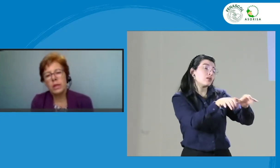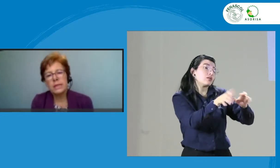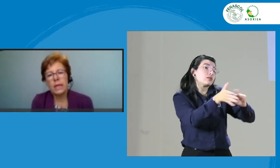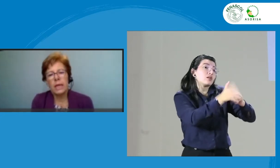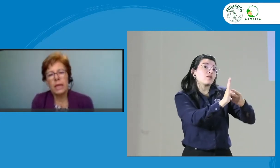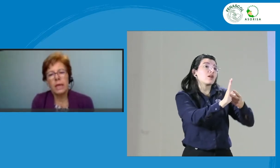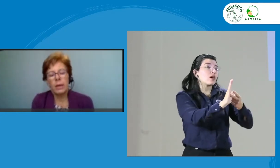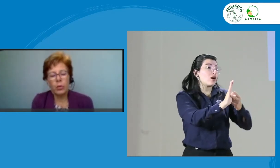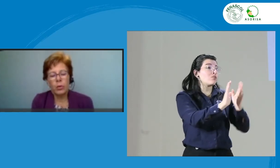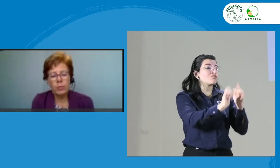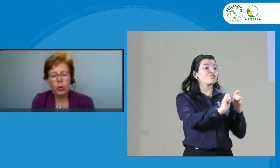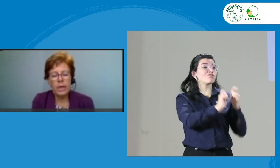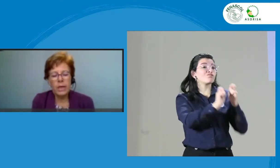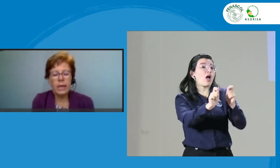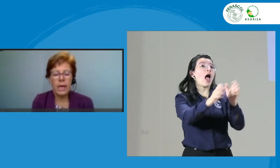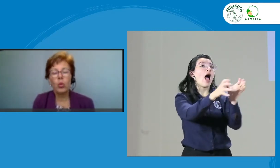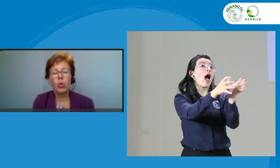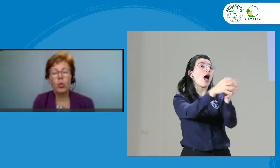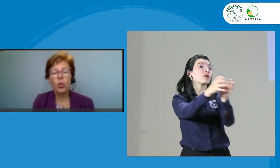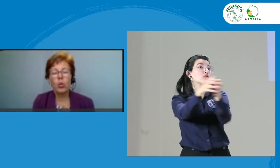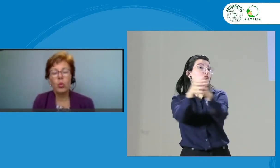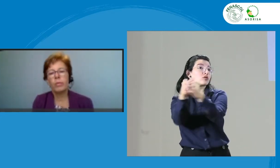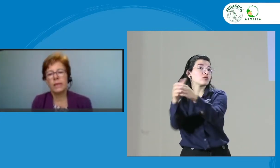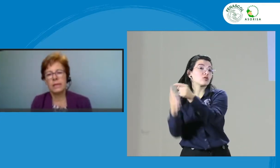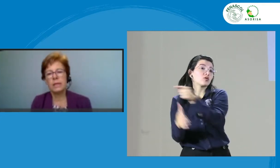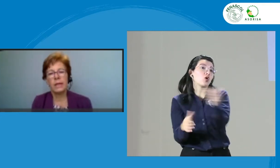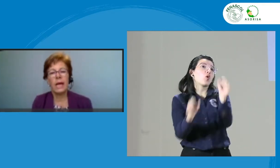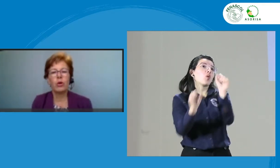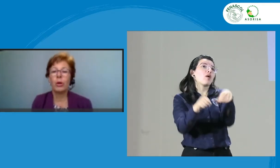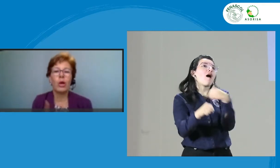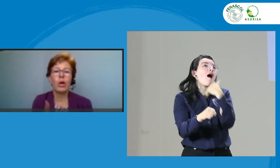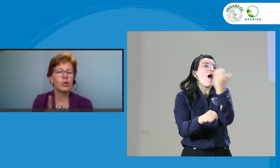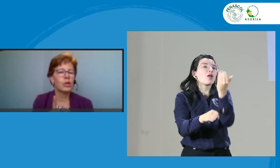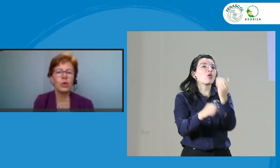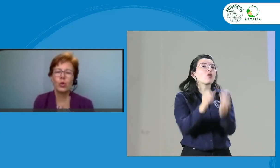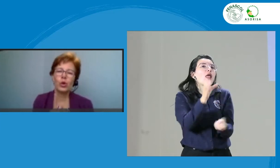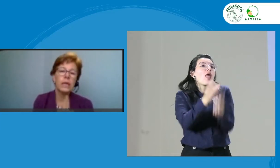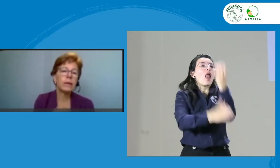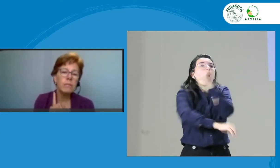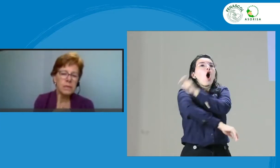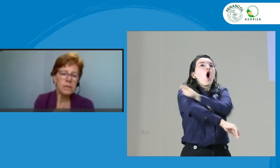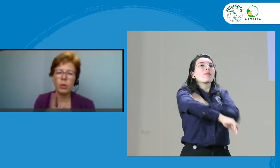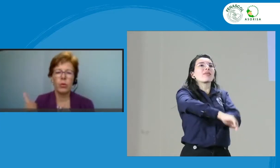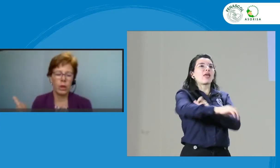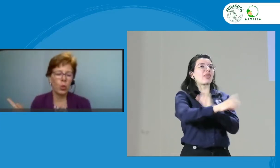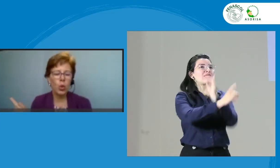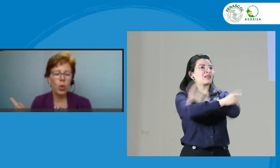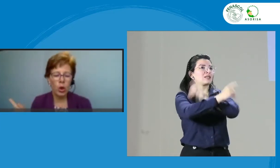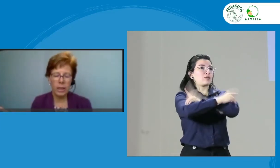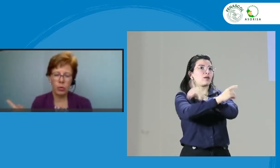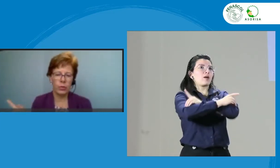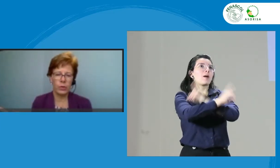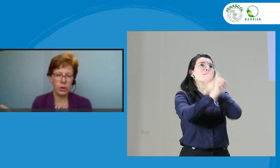pues podrían crear un comité disciplinario, pero la asociación no tiene el mismo poder que un colegio profesional.